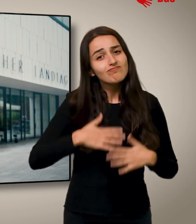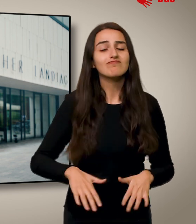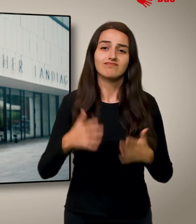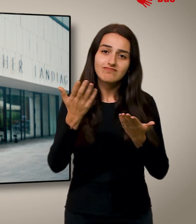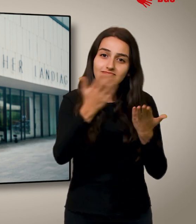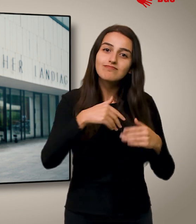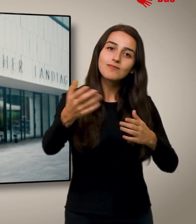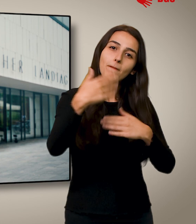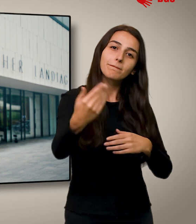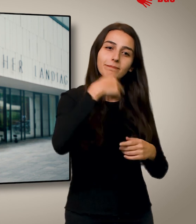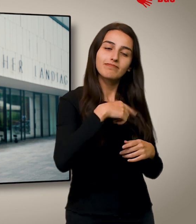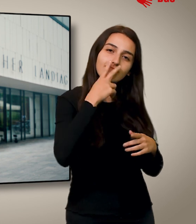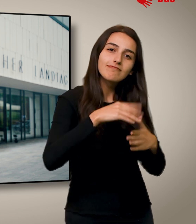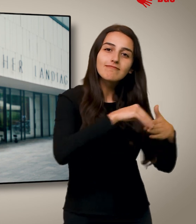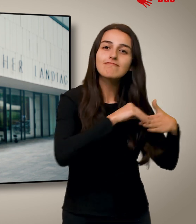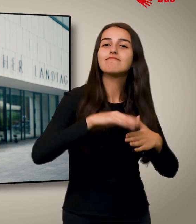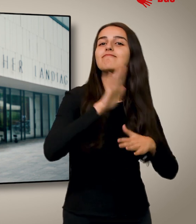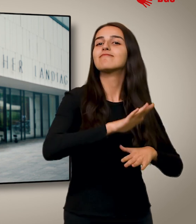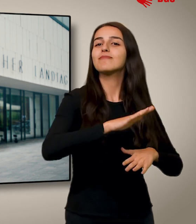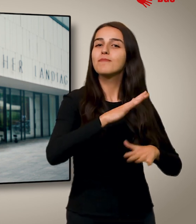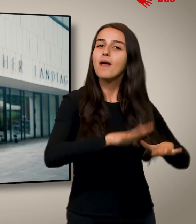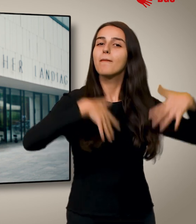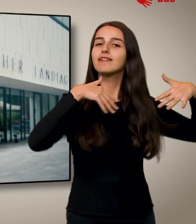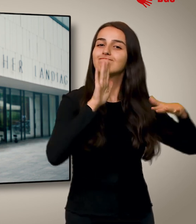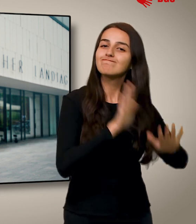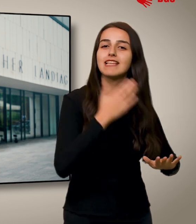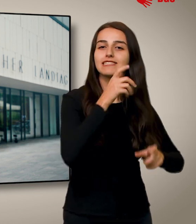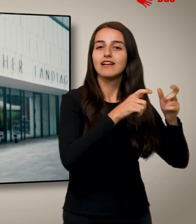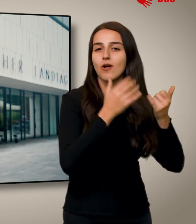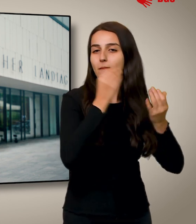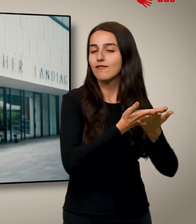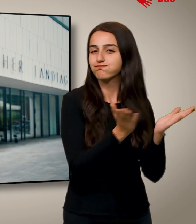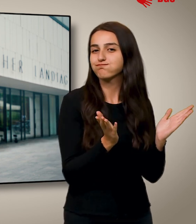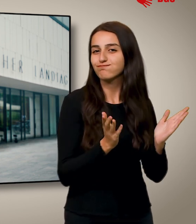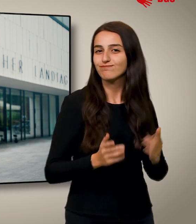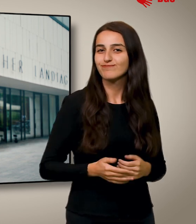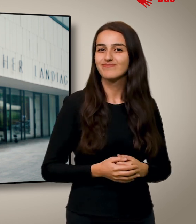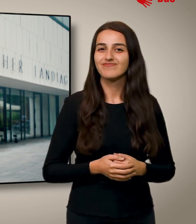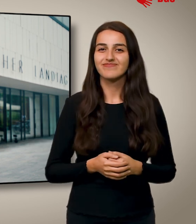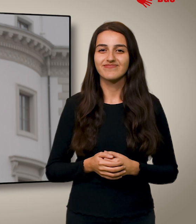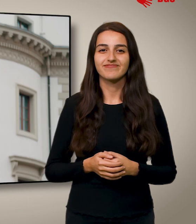dahin nehme ich Sie nun mit, auf eine kleine Reise durch das Parlament der Hessinnen und Hessen.